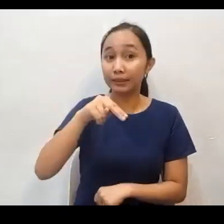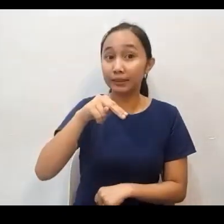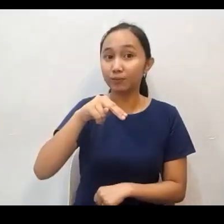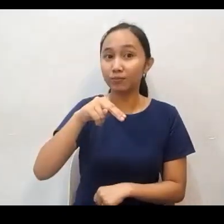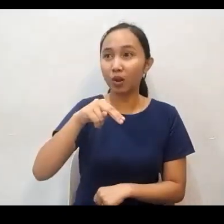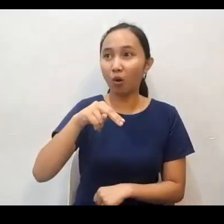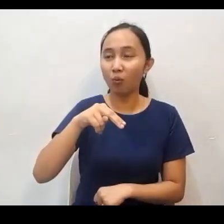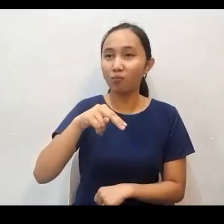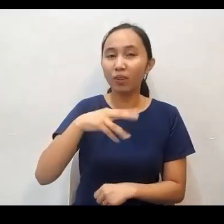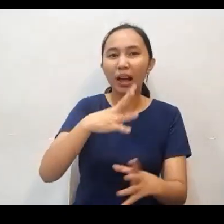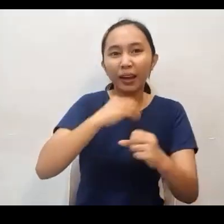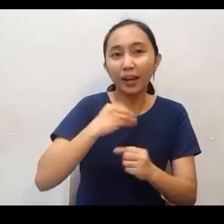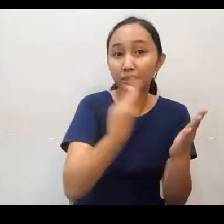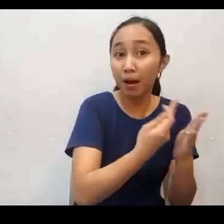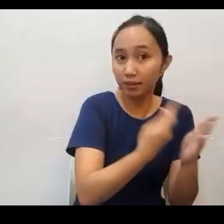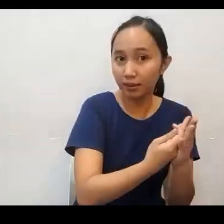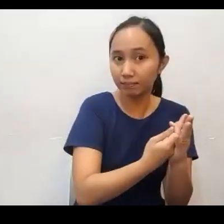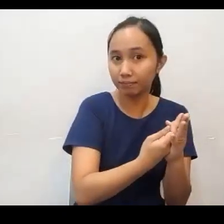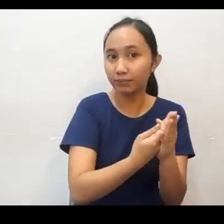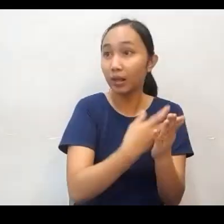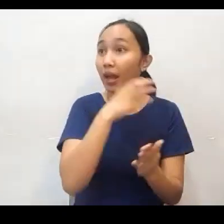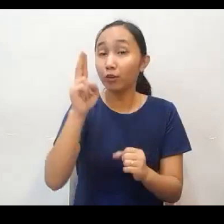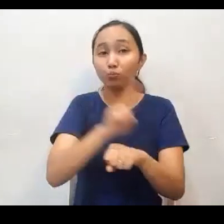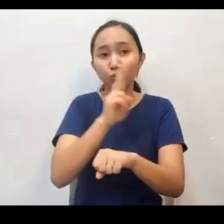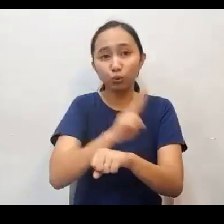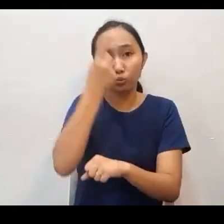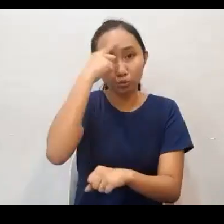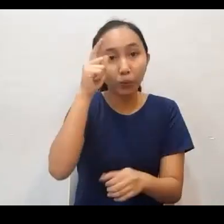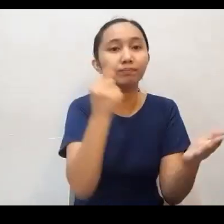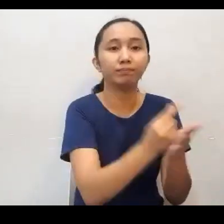Kailangan po natin kumita ng pera para gugulin yun para sa Ebanghelyo